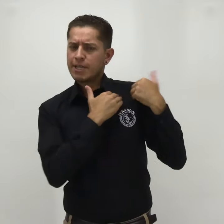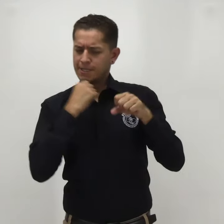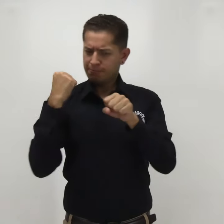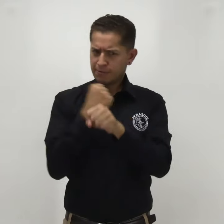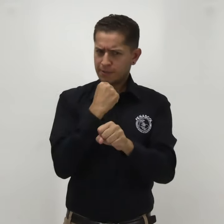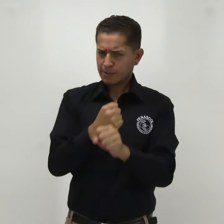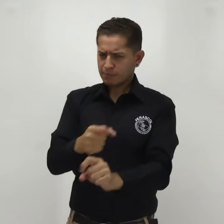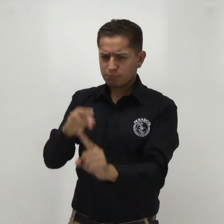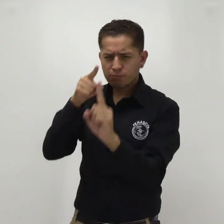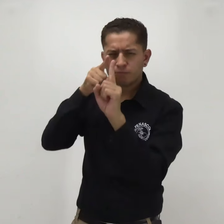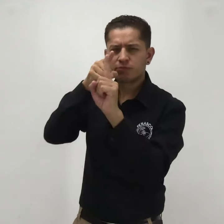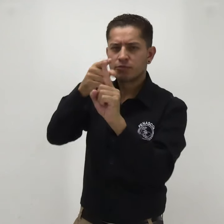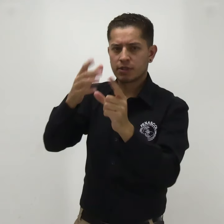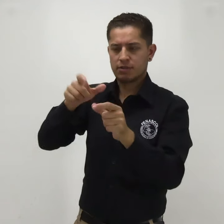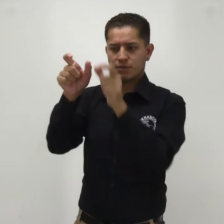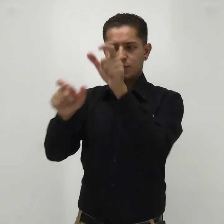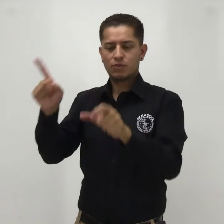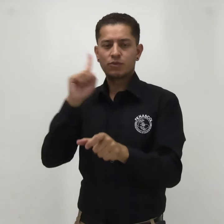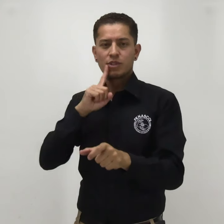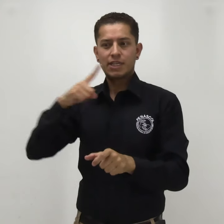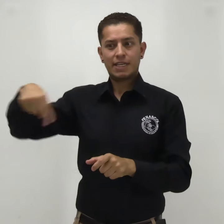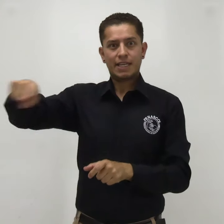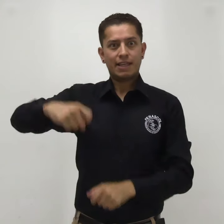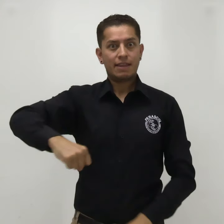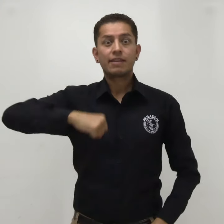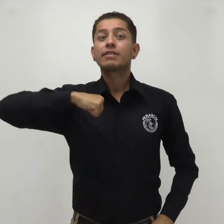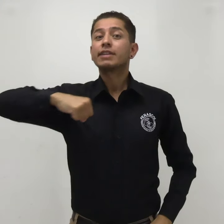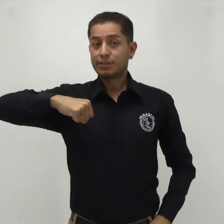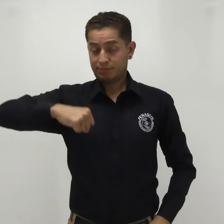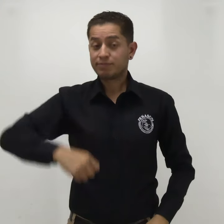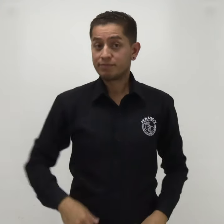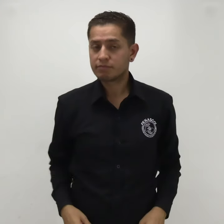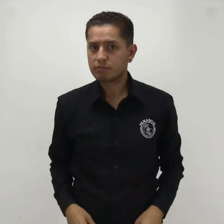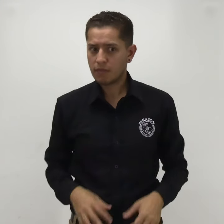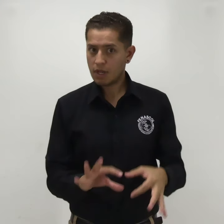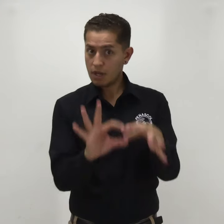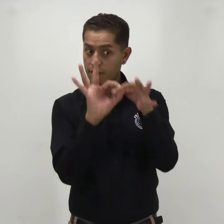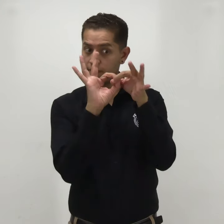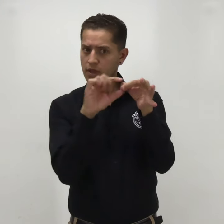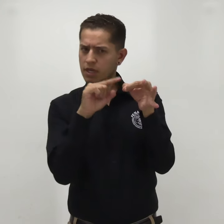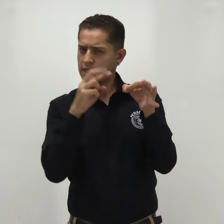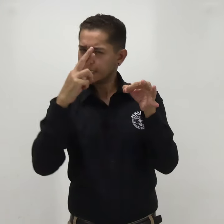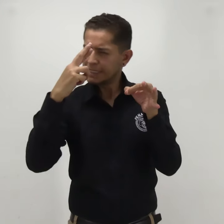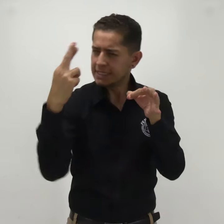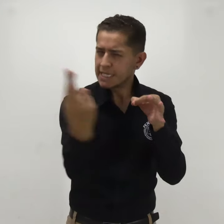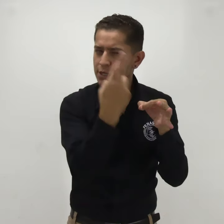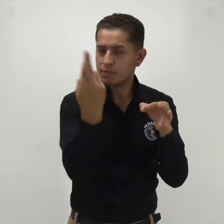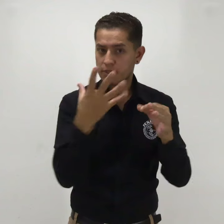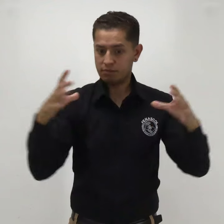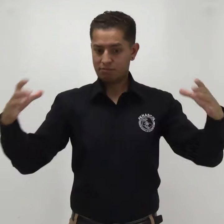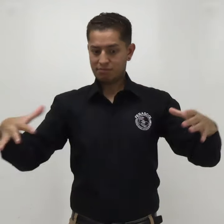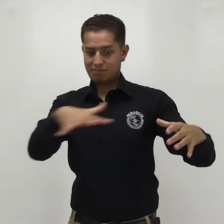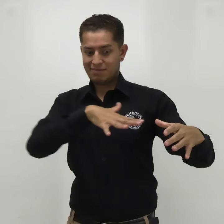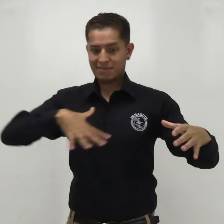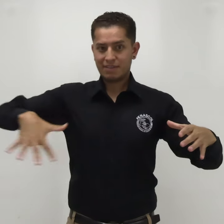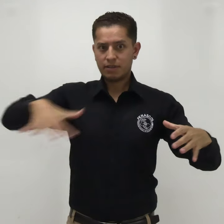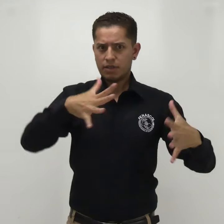en donde se vulneran derechos fundamentales y se exponen a las personas sordas en situaciones